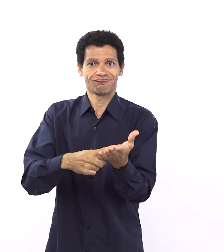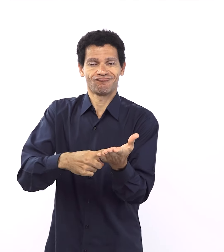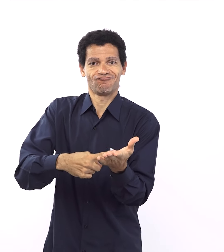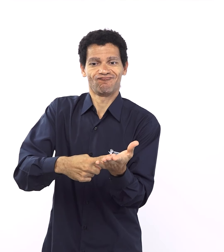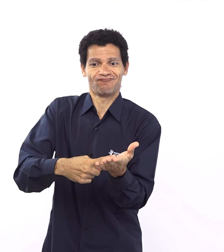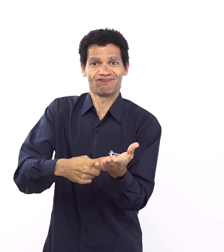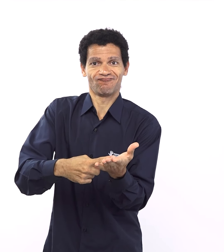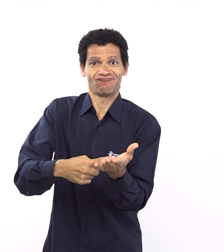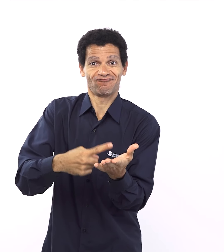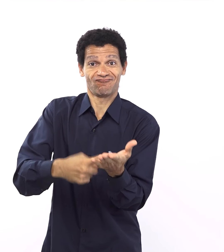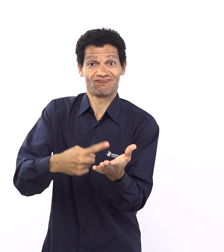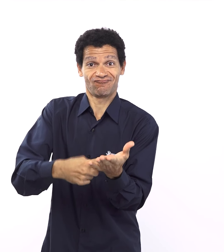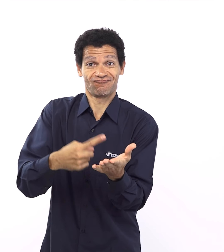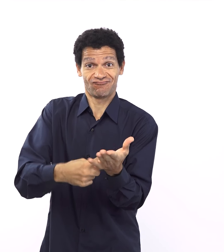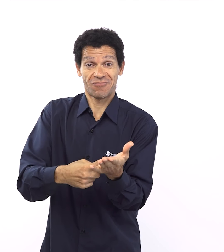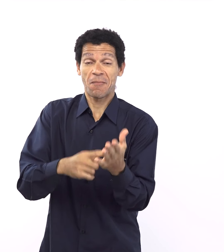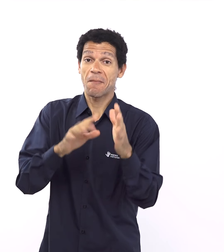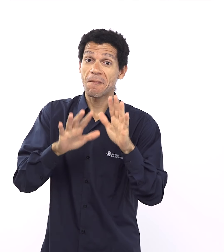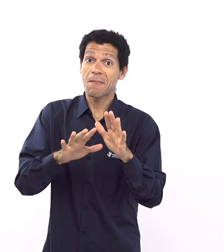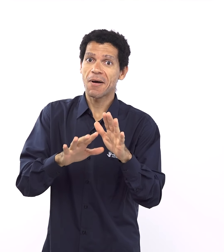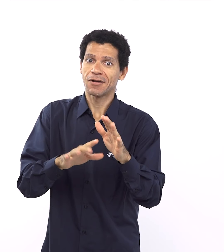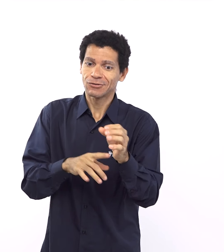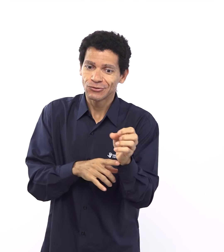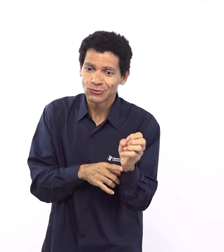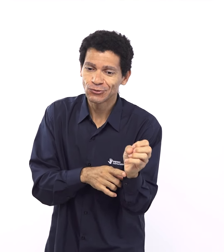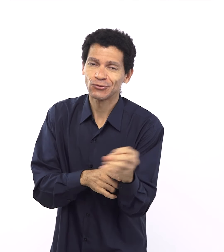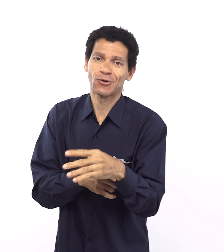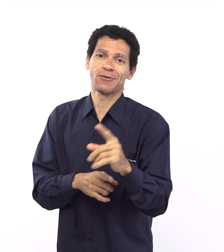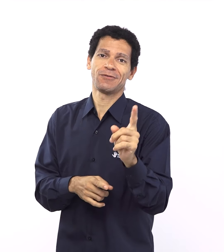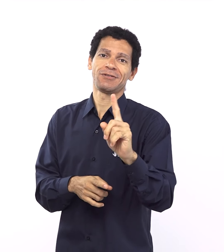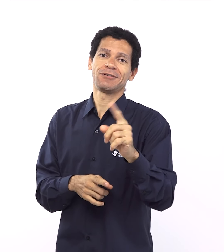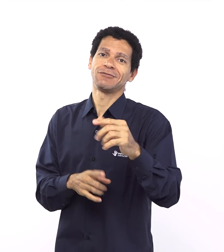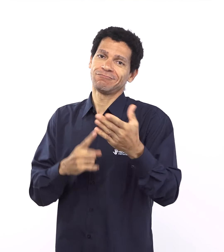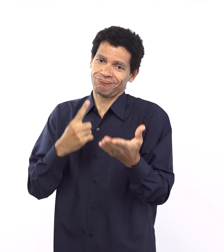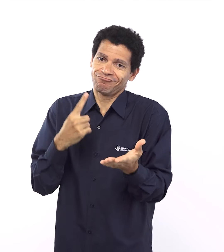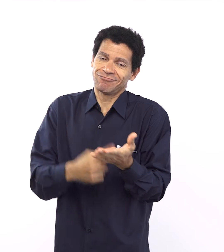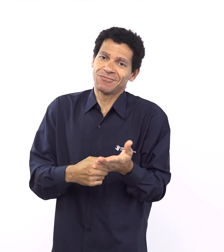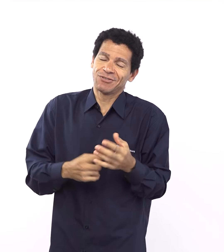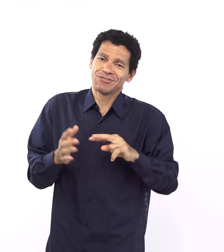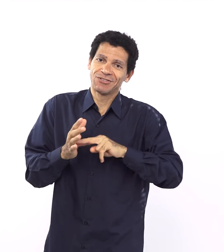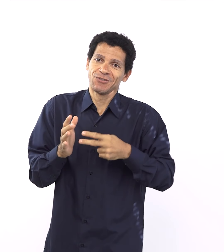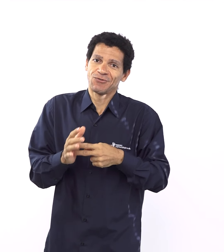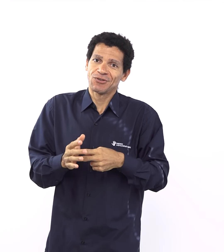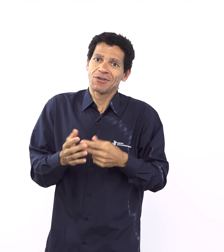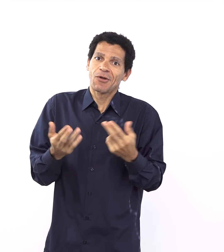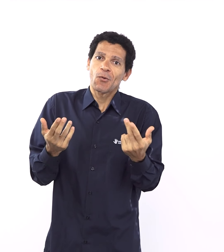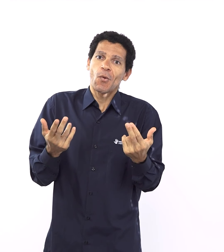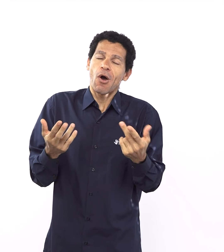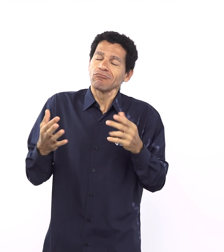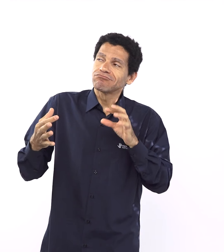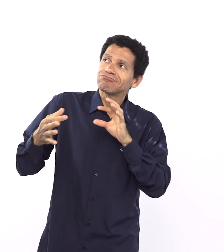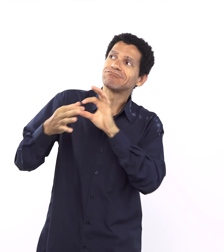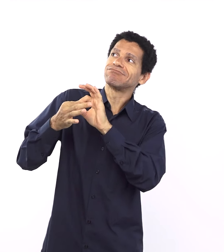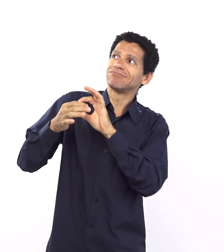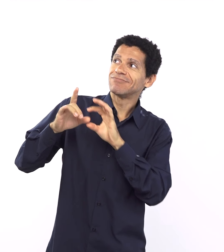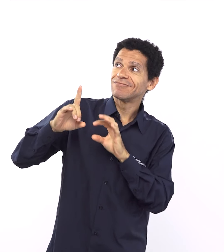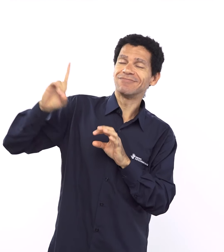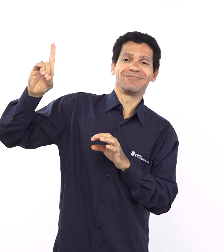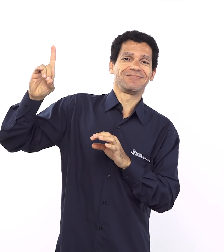ideia de coração circuncidado não é nova também né quando a gente lê lá Deuteronômio 10 Deuteronômio 30 aparece